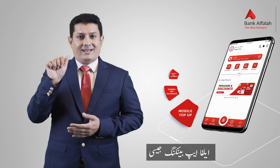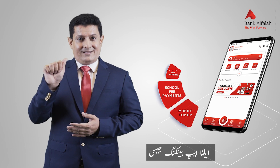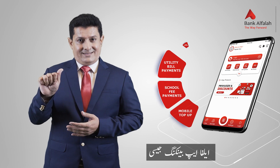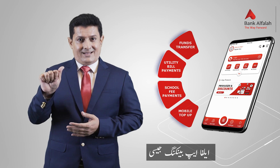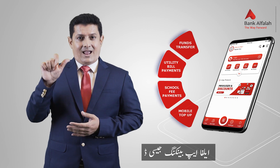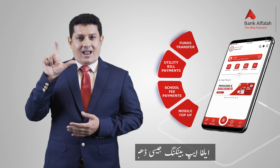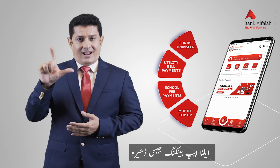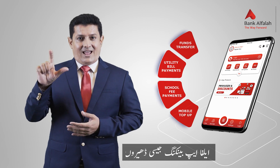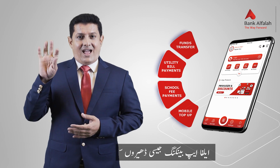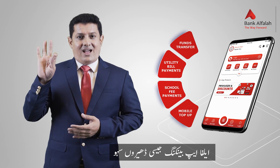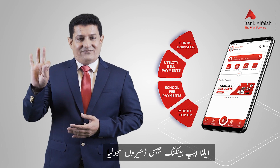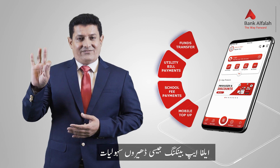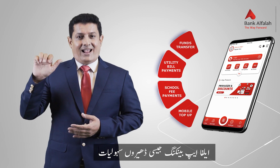دھیرو سہولیات